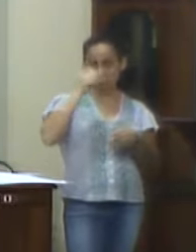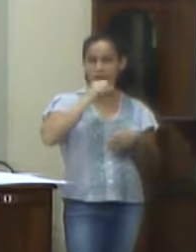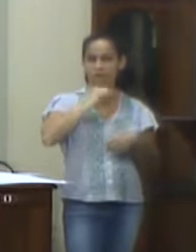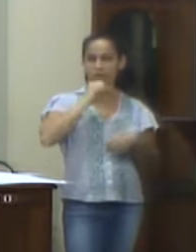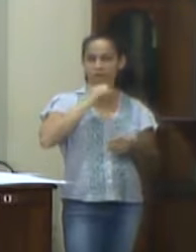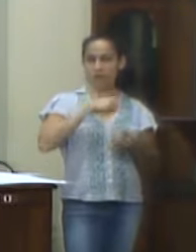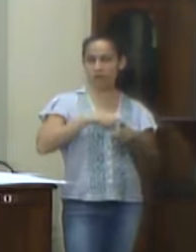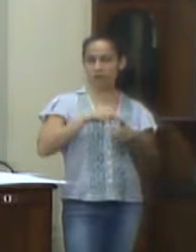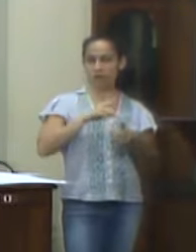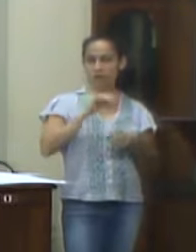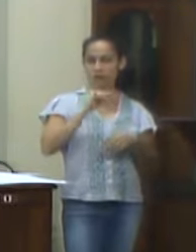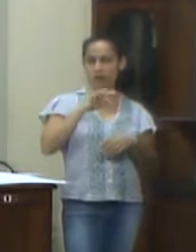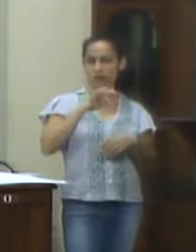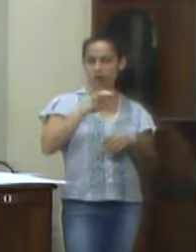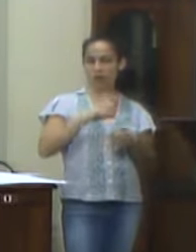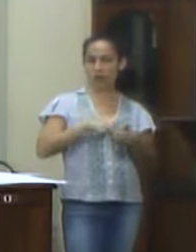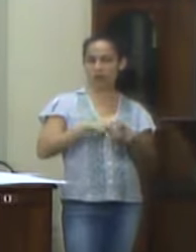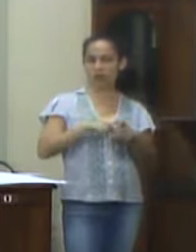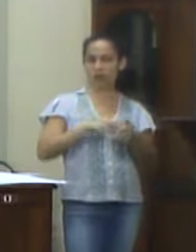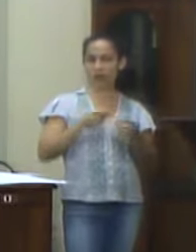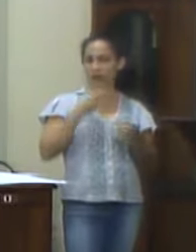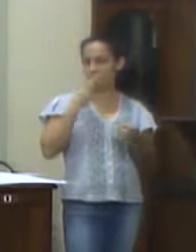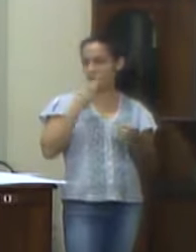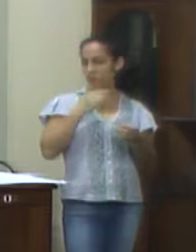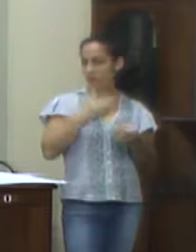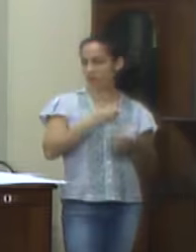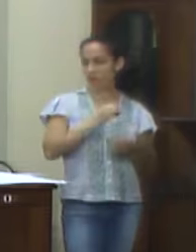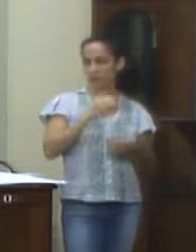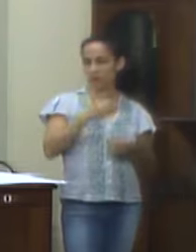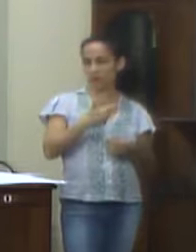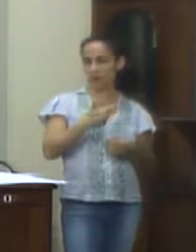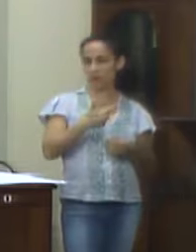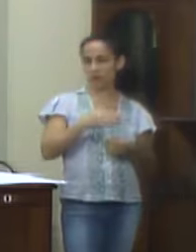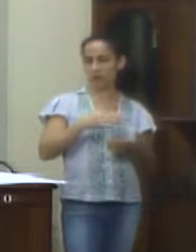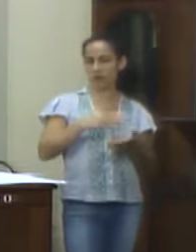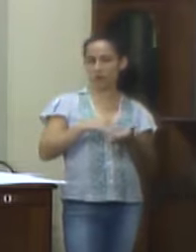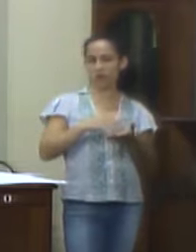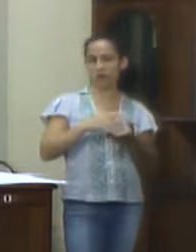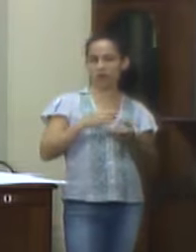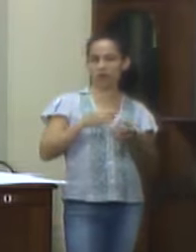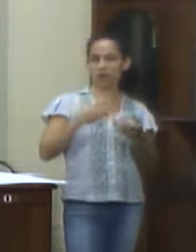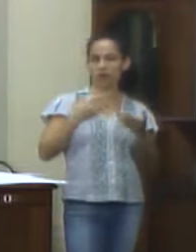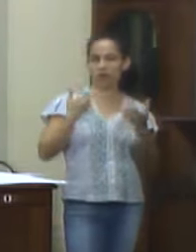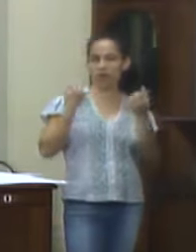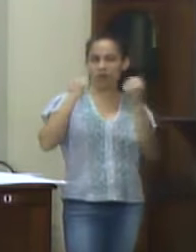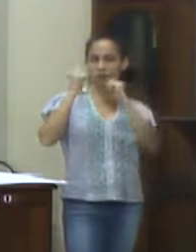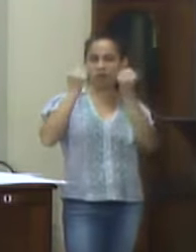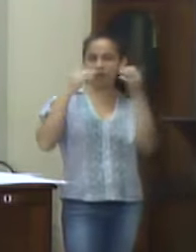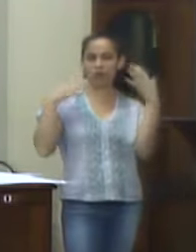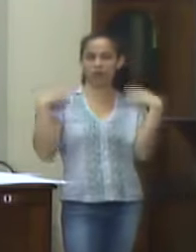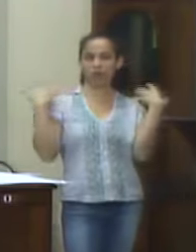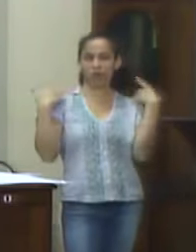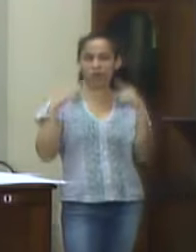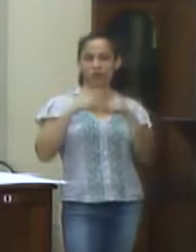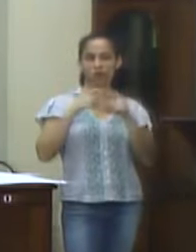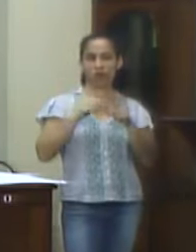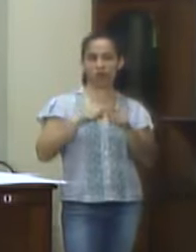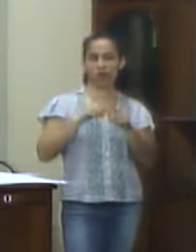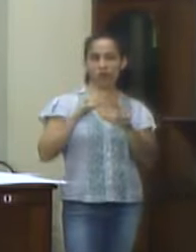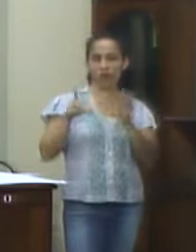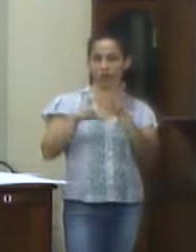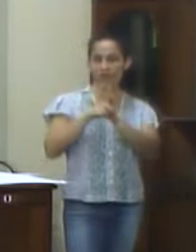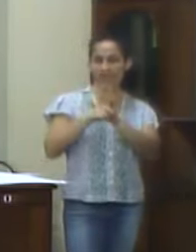onde o seguinte item deve ser consignado na unidade orçamentária 0216, Secretaria Municipal de Esporte e Lazer. Fica o encaminhamento para que nas leis